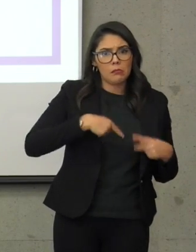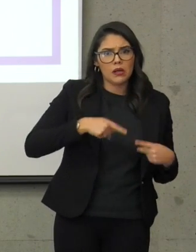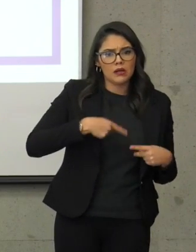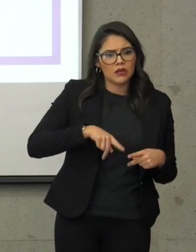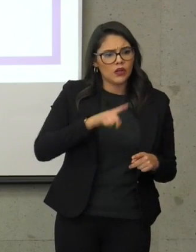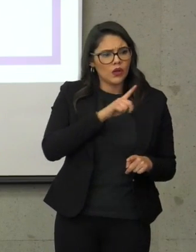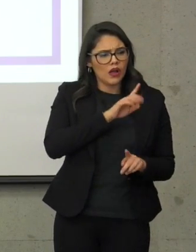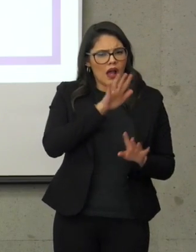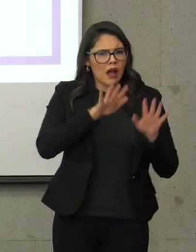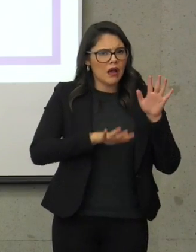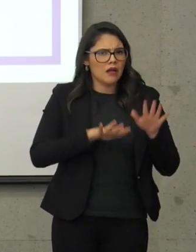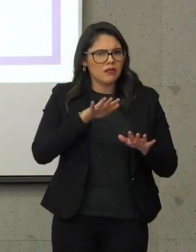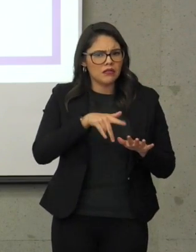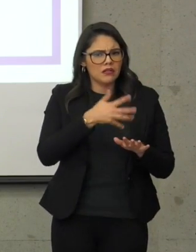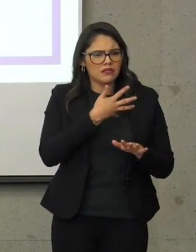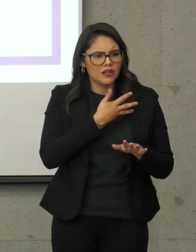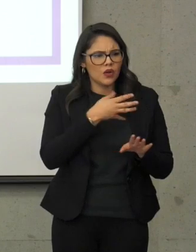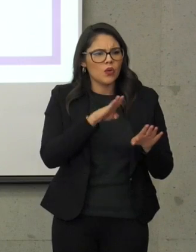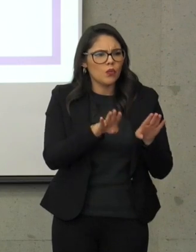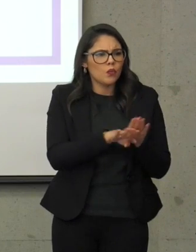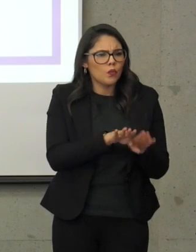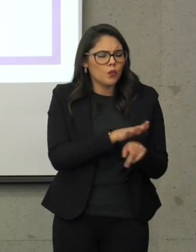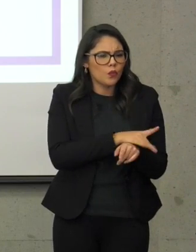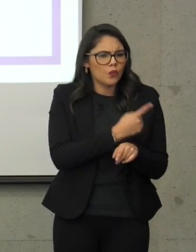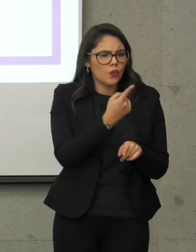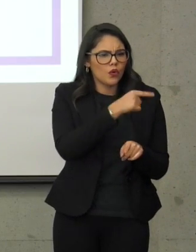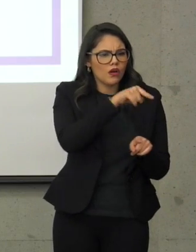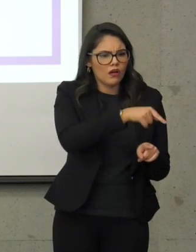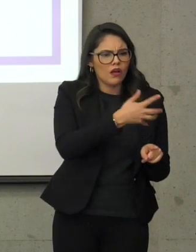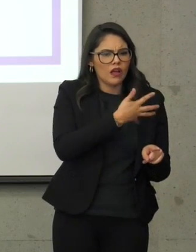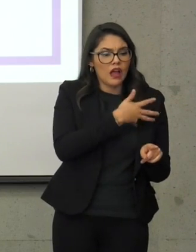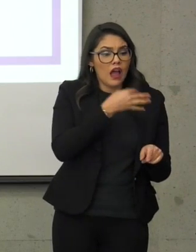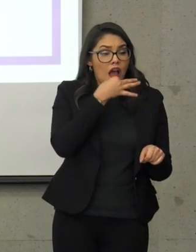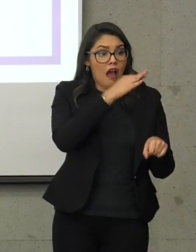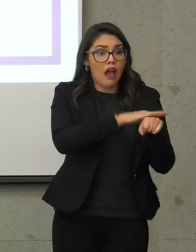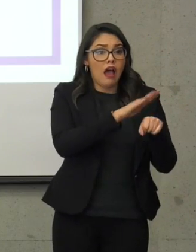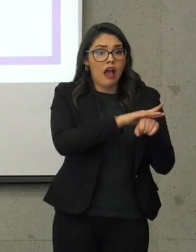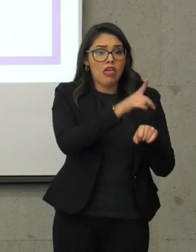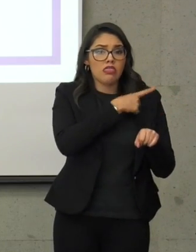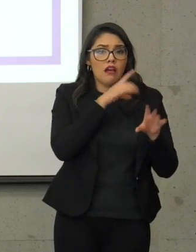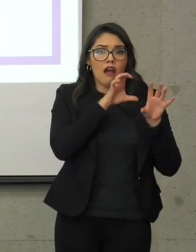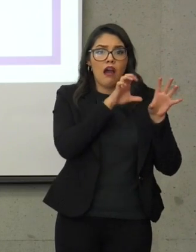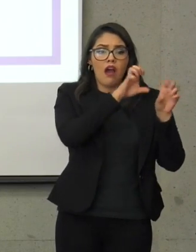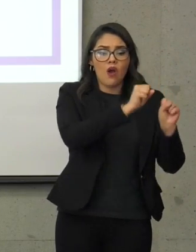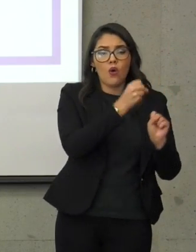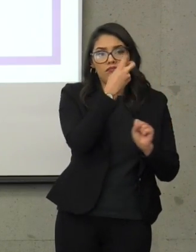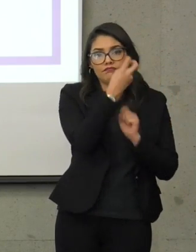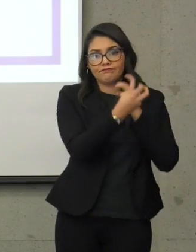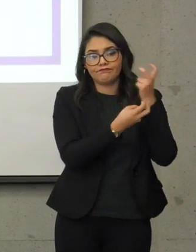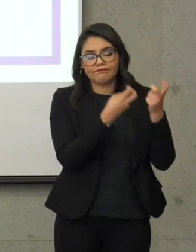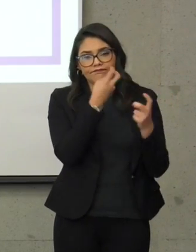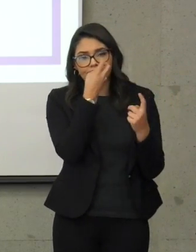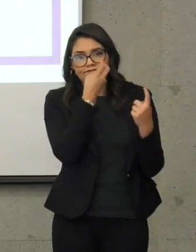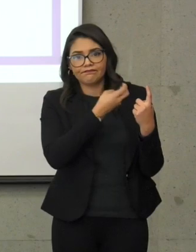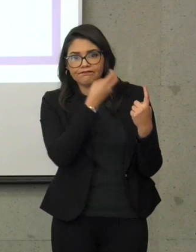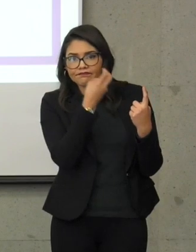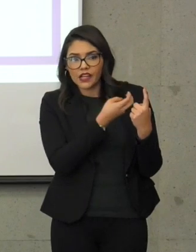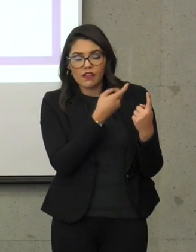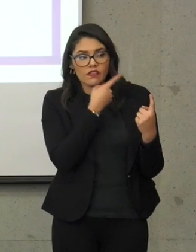simplemente ni siquiera hay una explicación de por qué están en código rojo o señaladas con